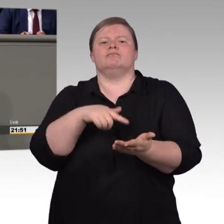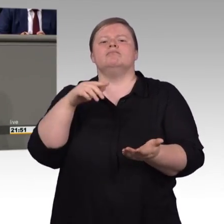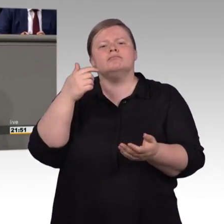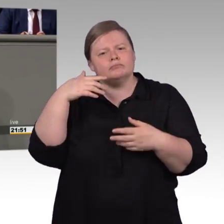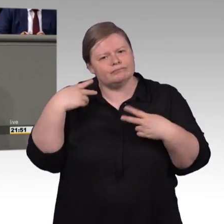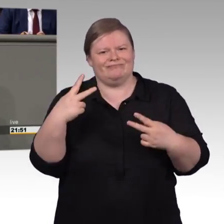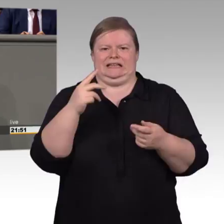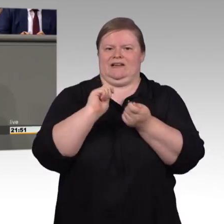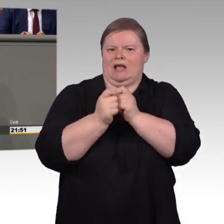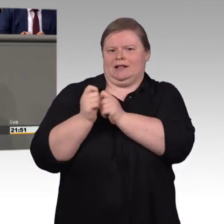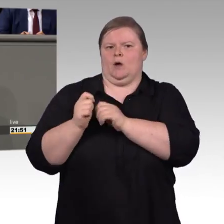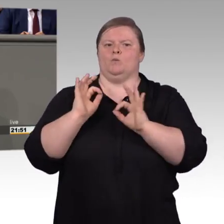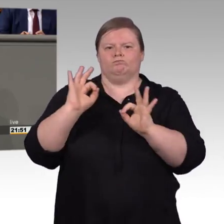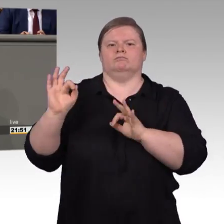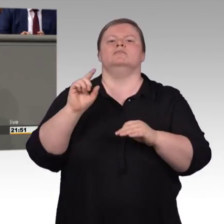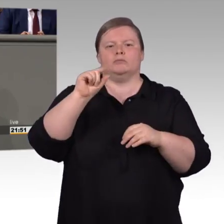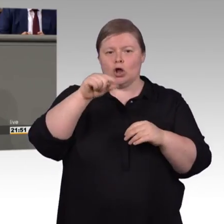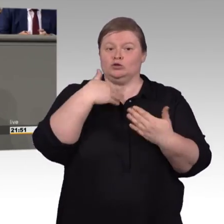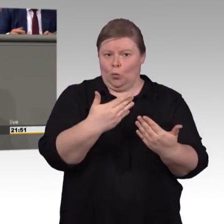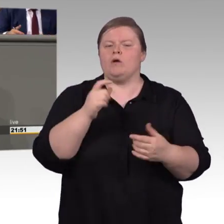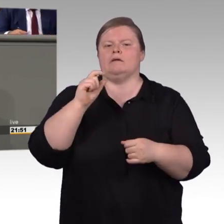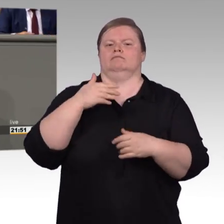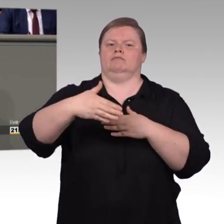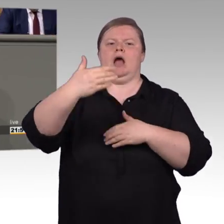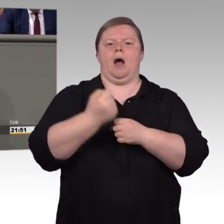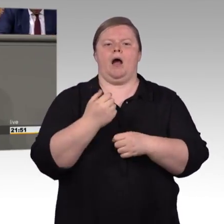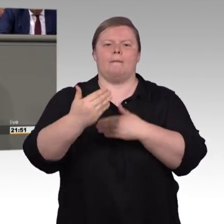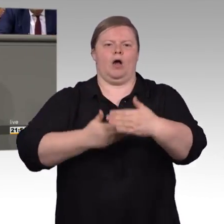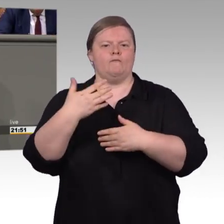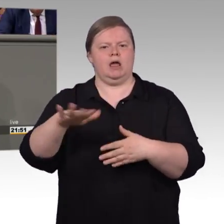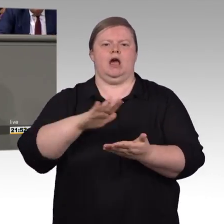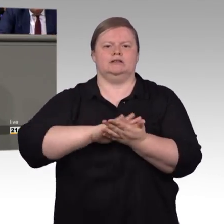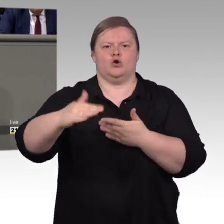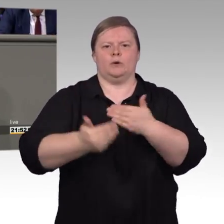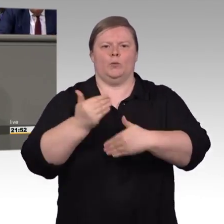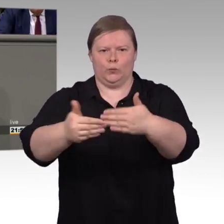wichtigen Thema schnell und gut vorankommen. Ich danke Ihnen.